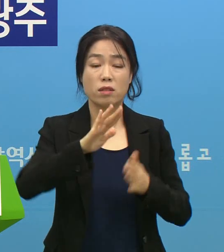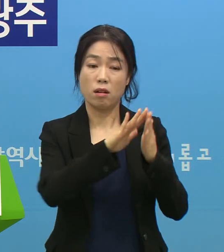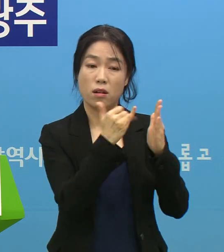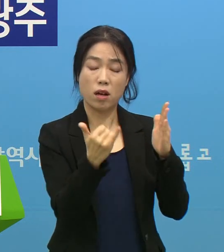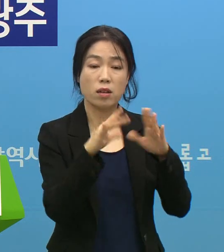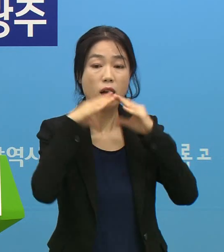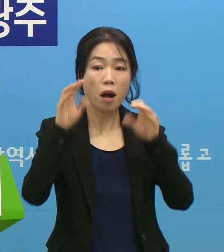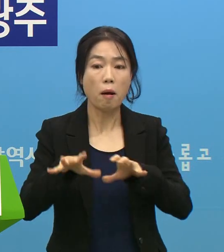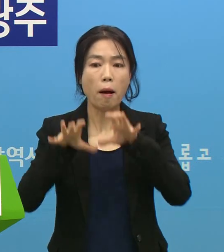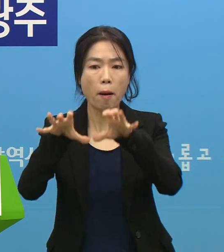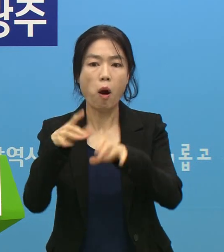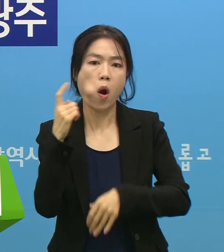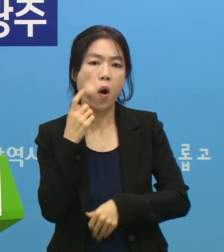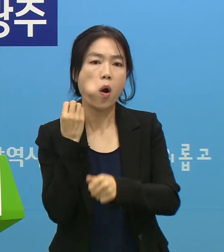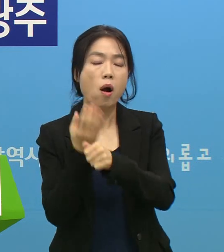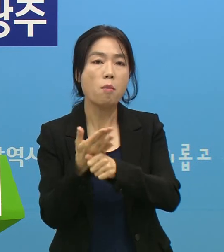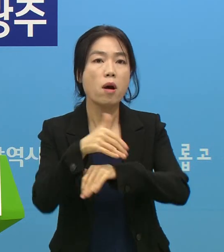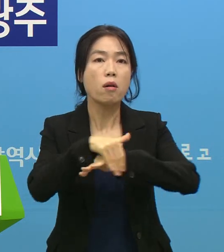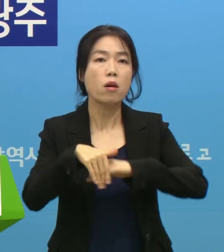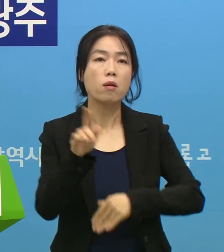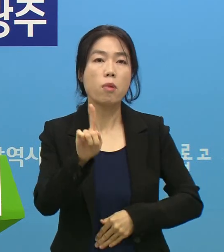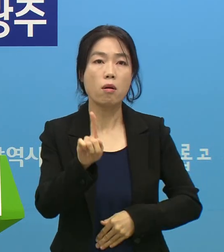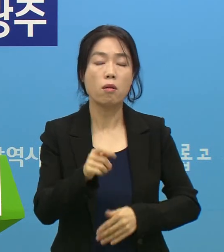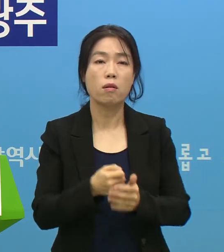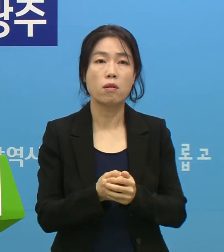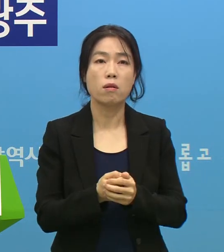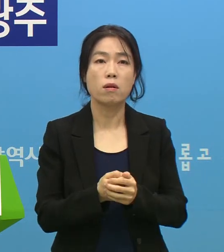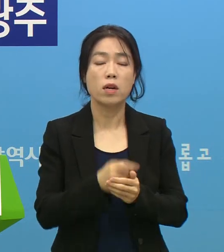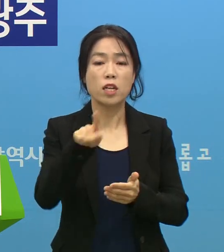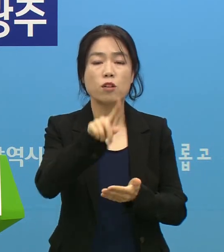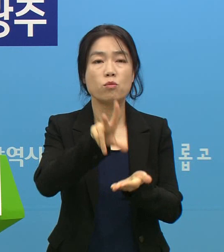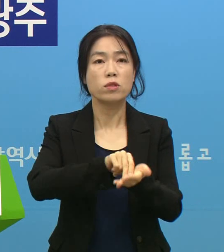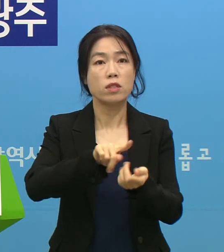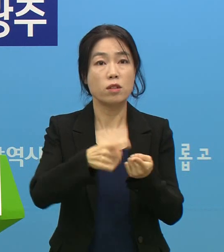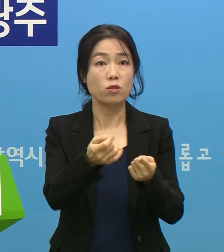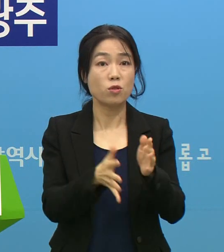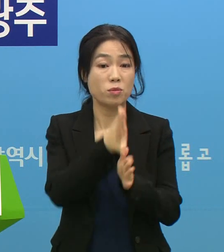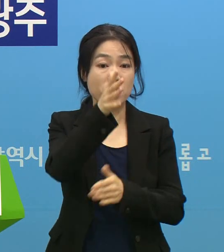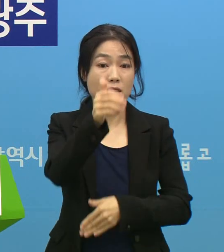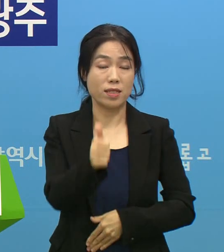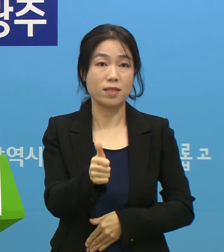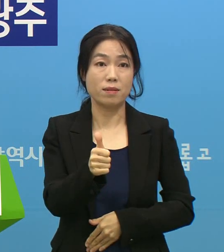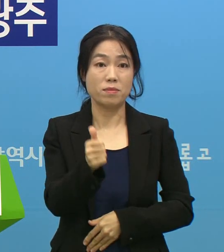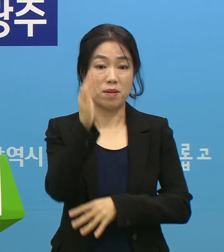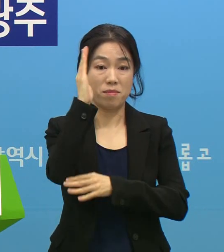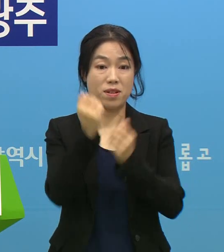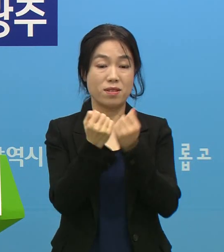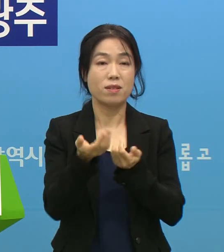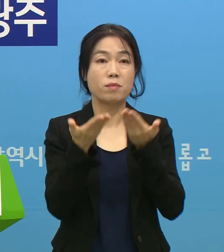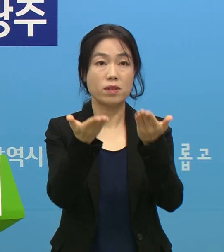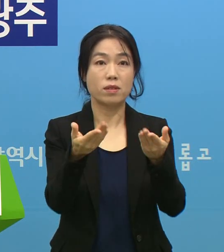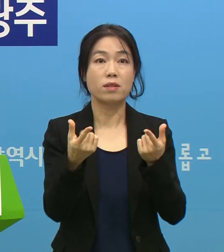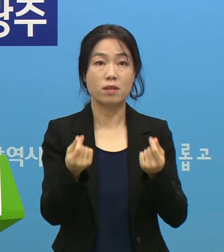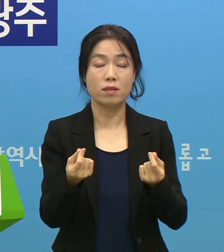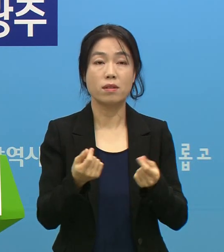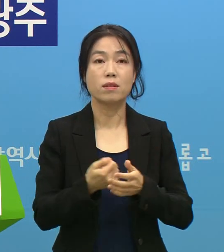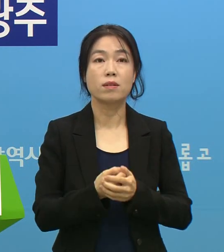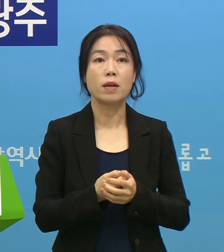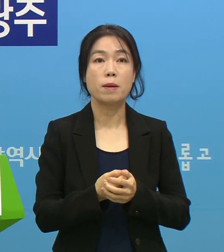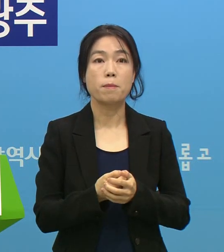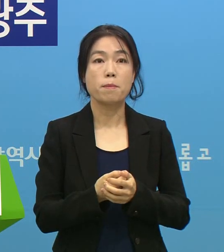광화문 참석 거짓말 고발 등의 조치 계획을 물으셨습니다. 이 부분에 대해서는 방금 시장님께서도 브리핑에서도 말씀드렸지만